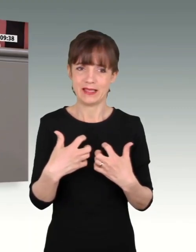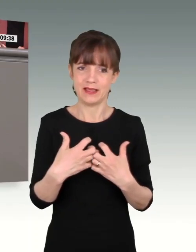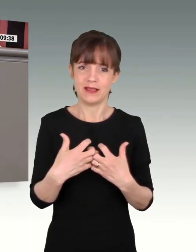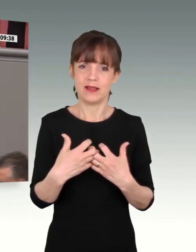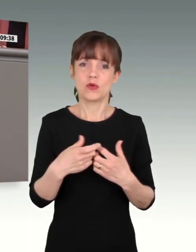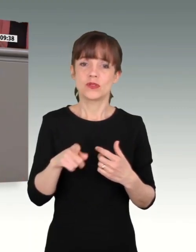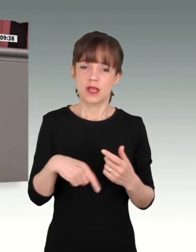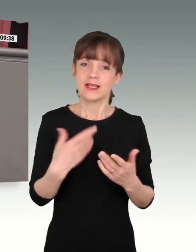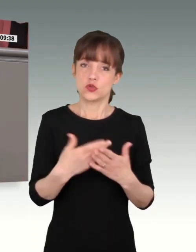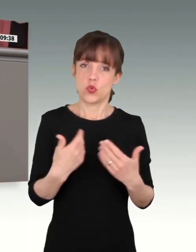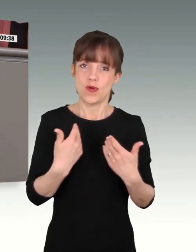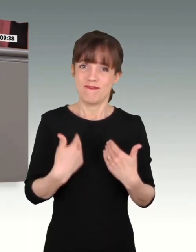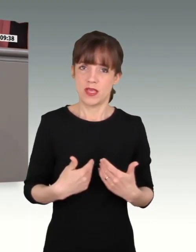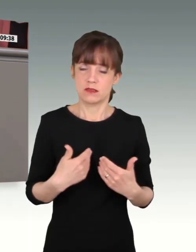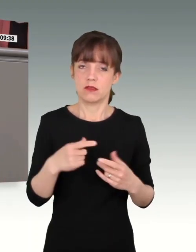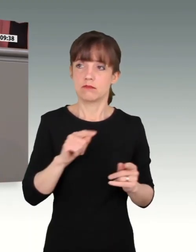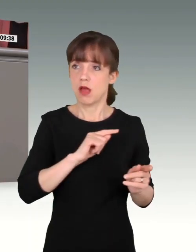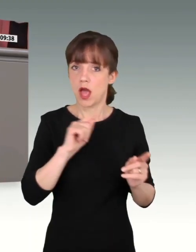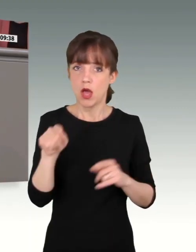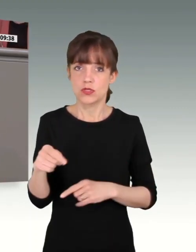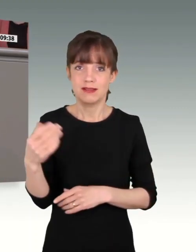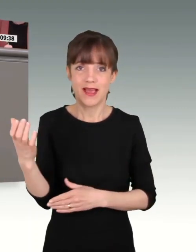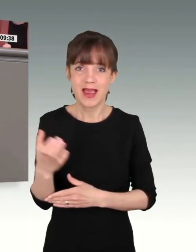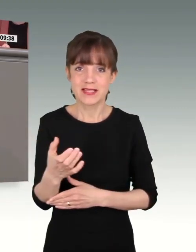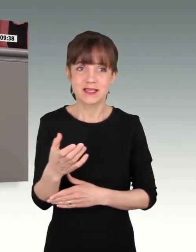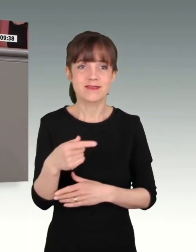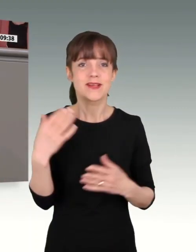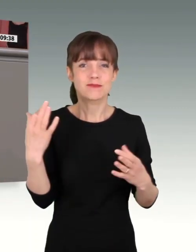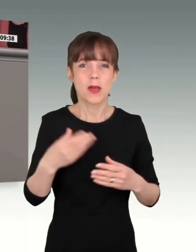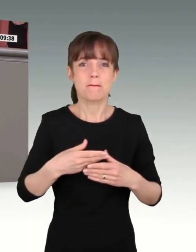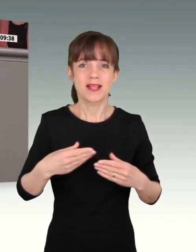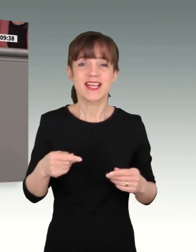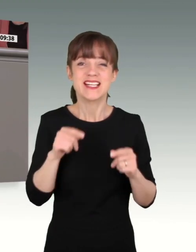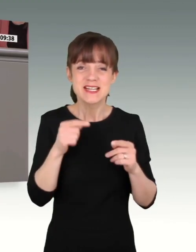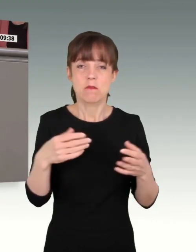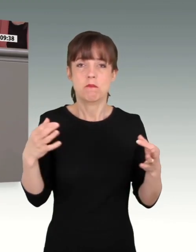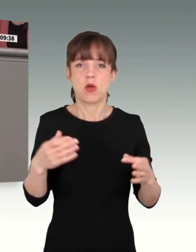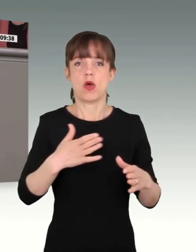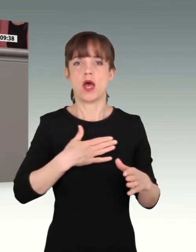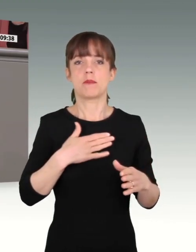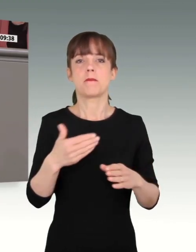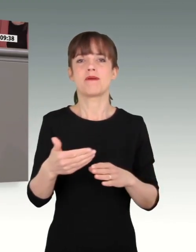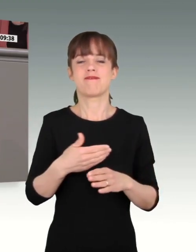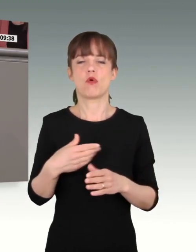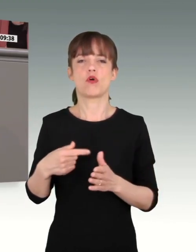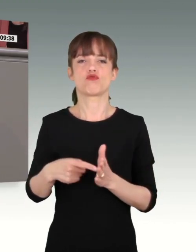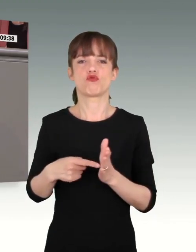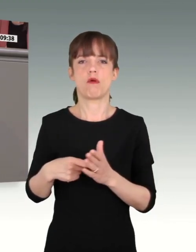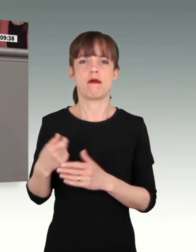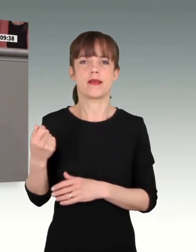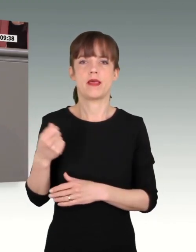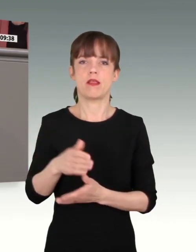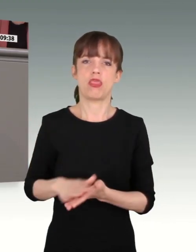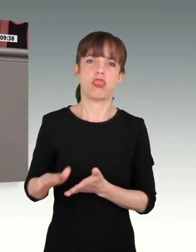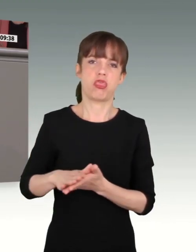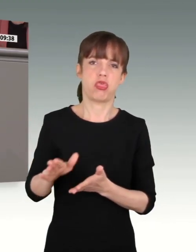in den Auslandseinsatz verlegt, das benötigen unsere Männer und Frauen, bevor man Milliarden deutsches Steuergeld für Großgerät ausgibt, für